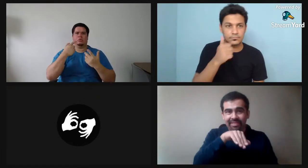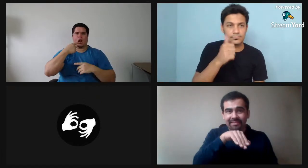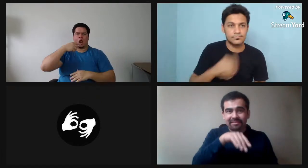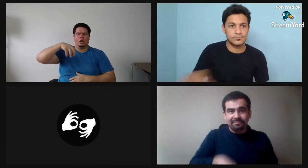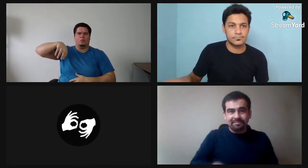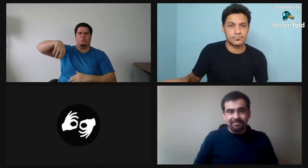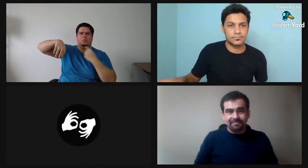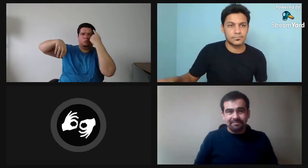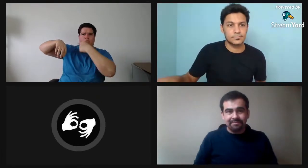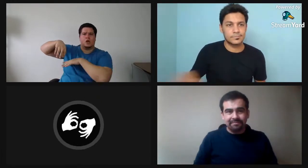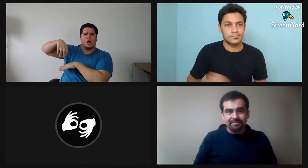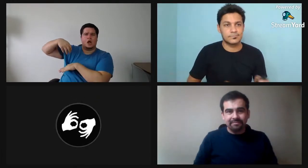Entonces.